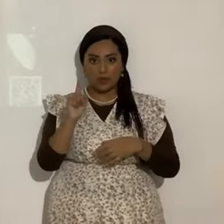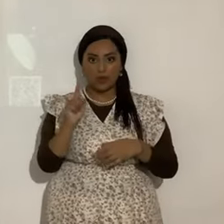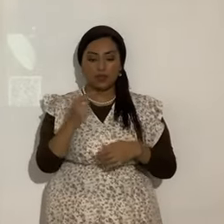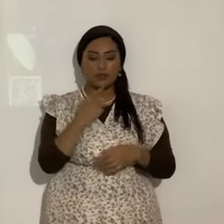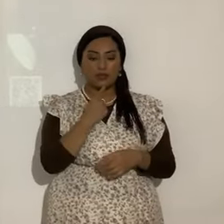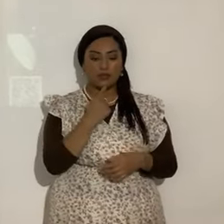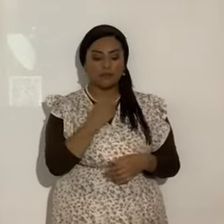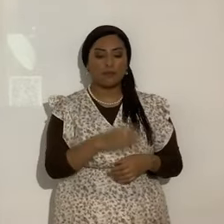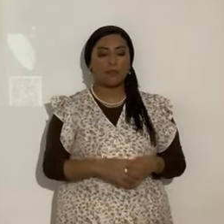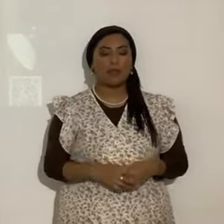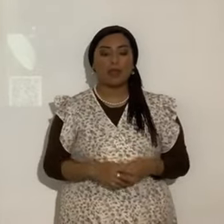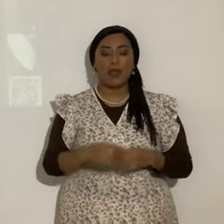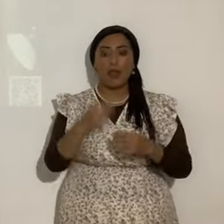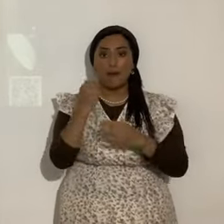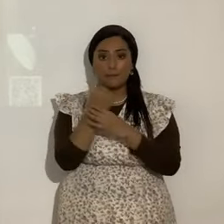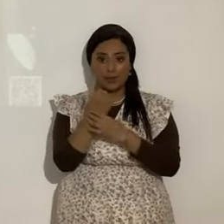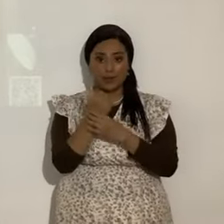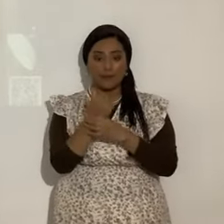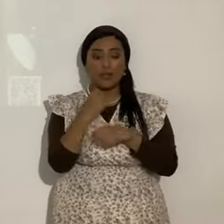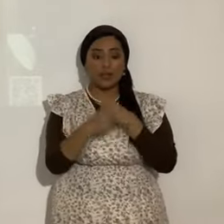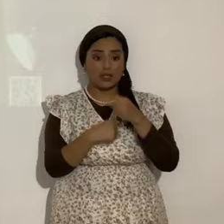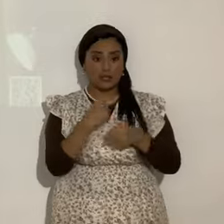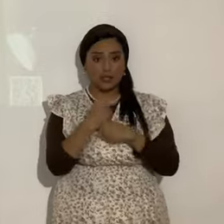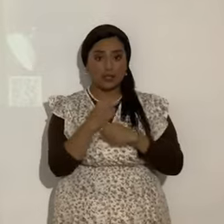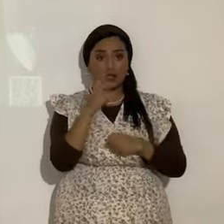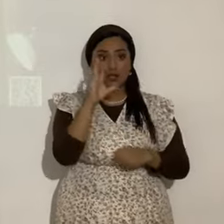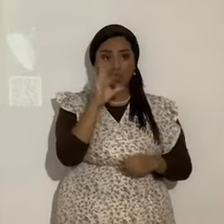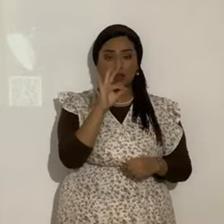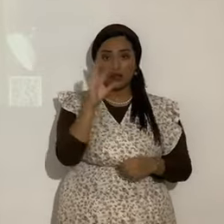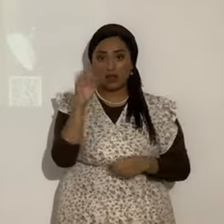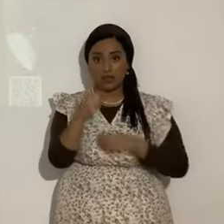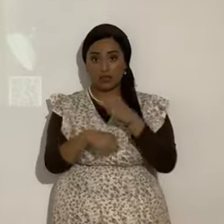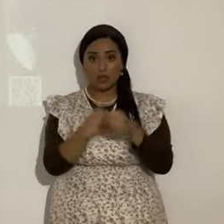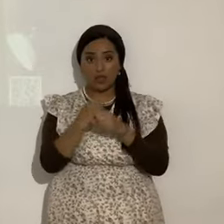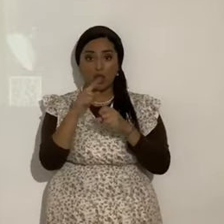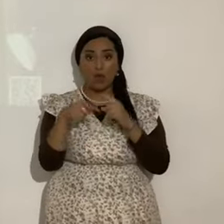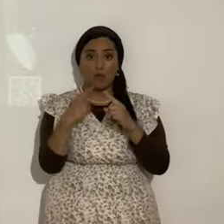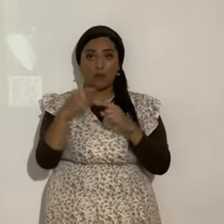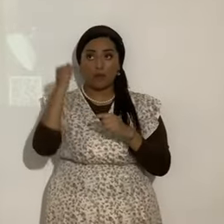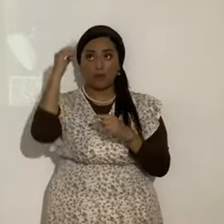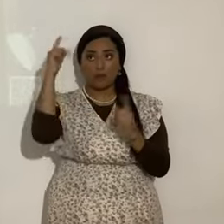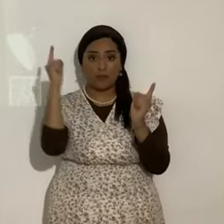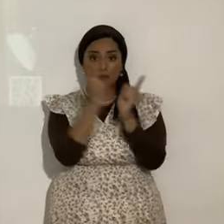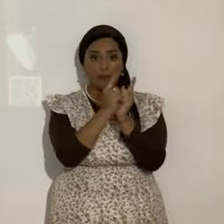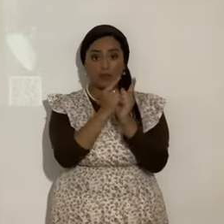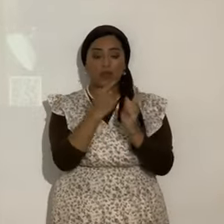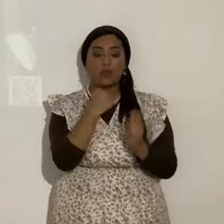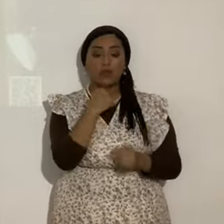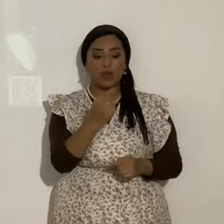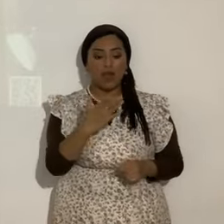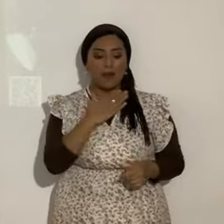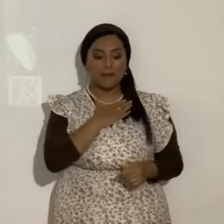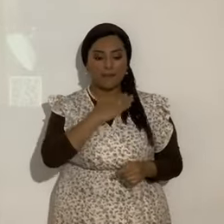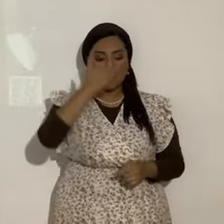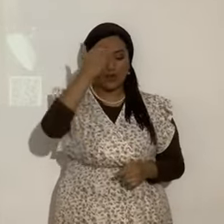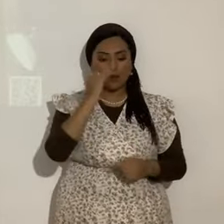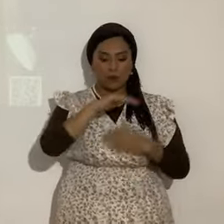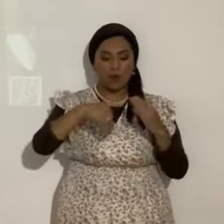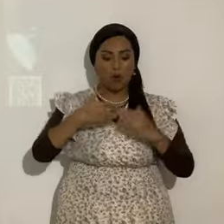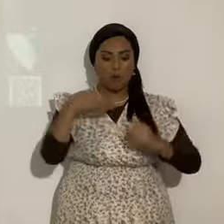era Abraham de edad de 99 años cuando le apareció Yahweh y le digo yo soy el Elohim todopoderoso anda delante de mí y